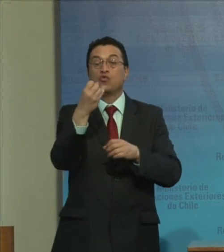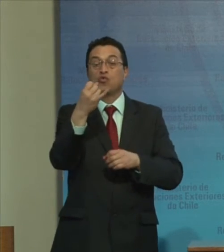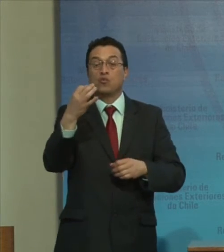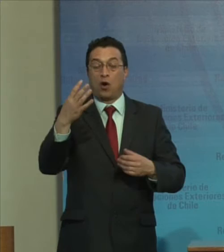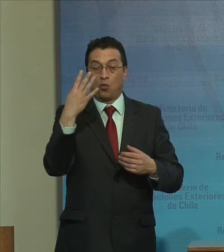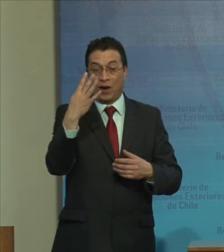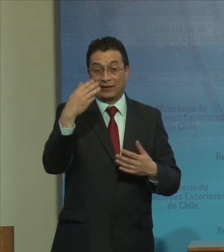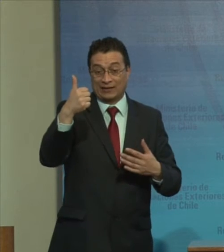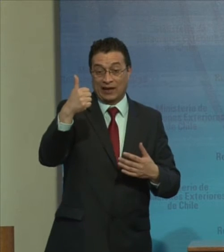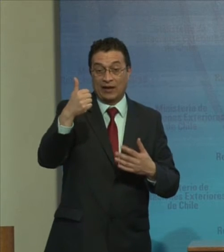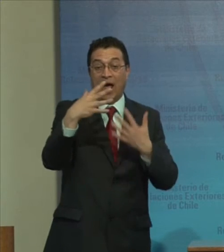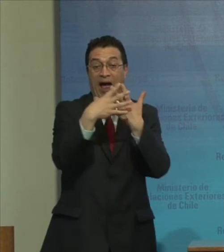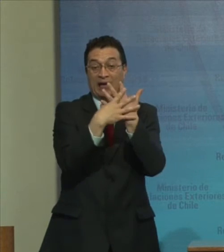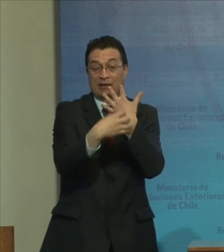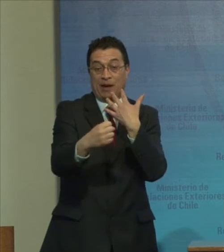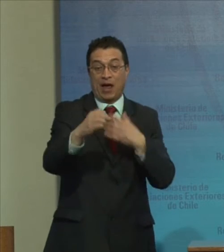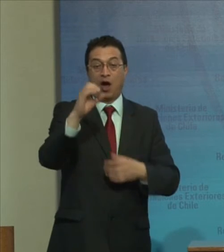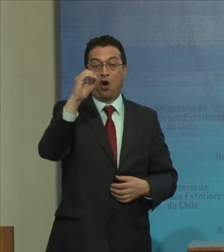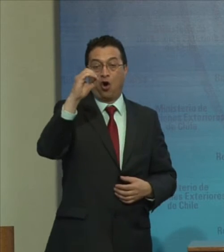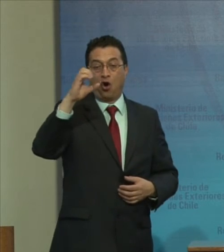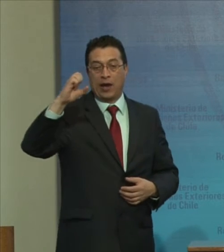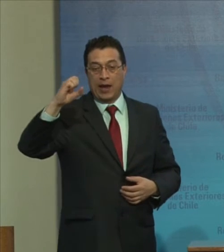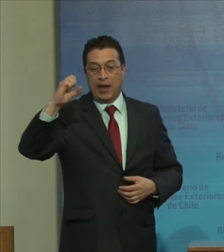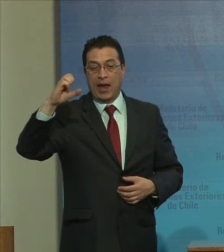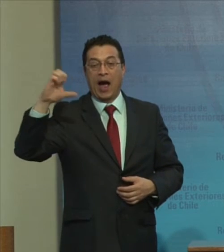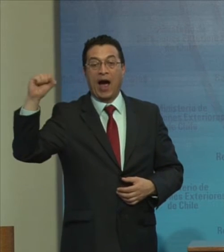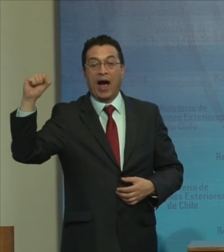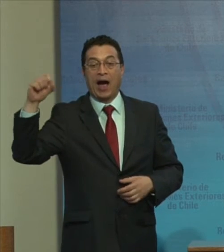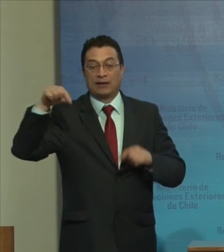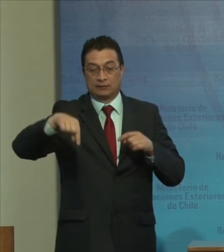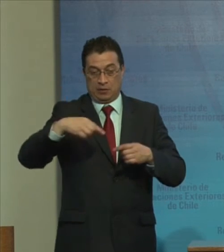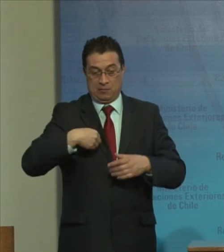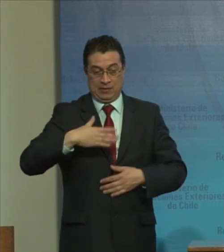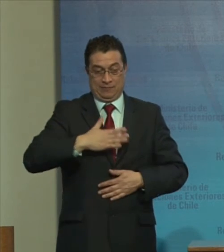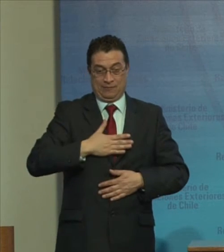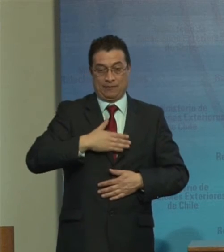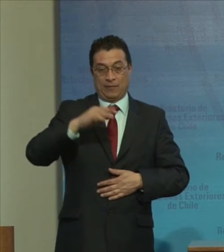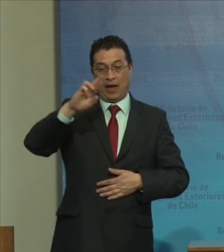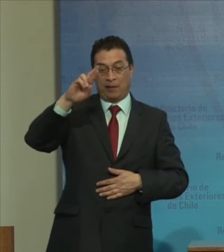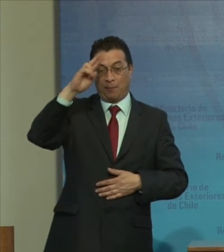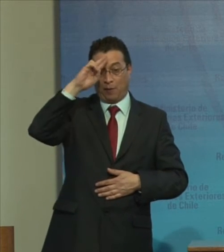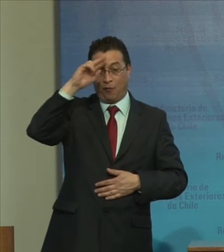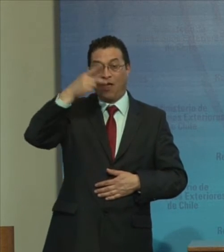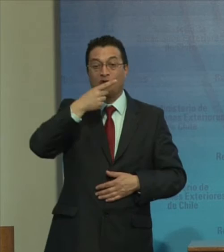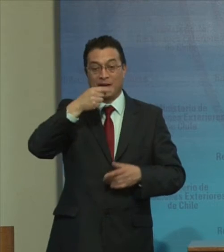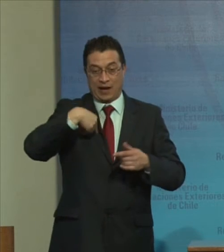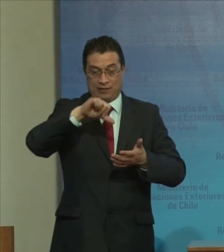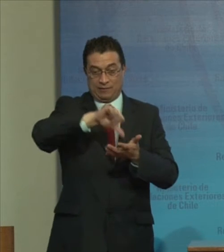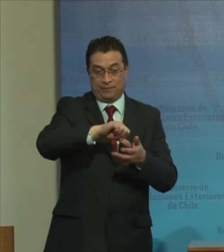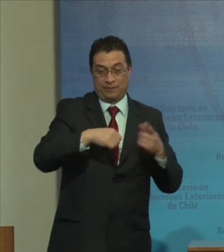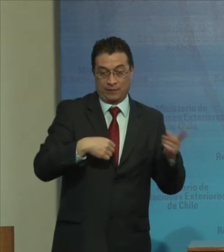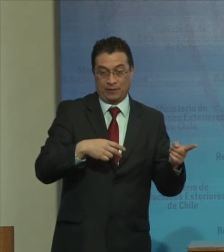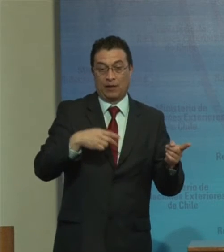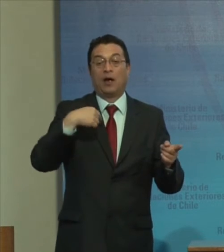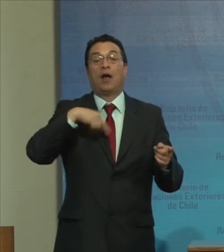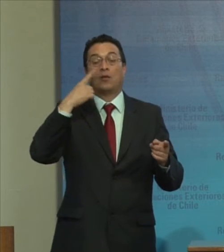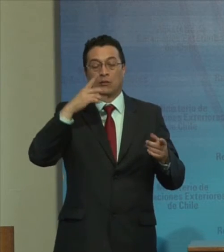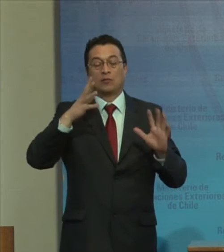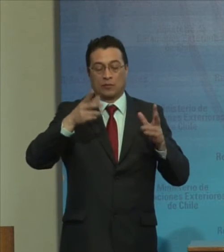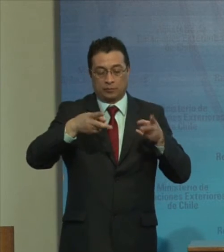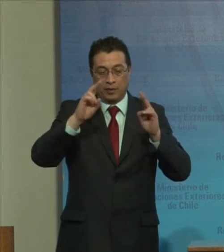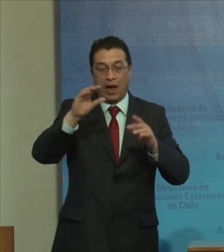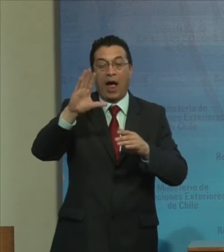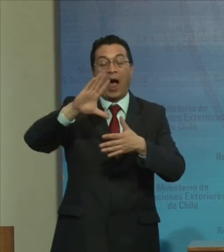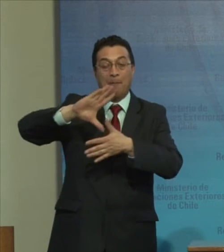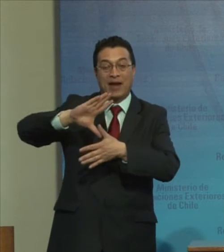Ava Asamblea General De la OEA Celebrada En mi patria Del diseño De las Américas Por los derechos